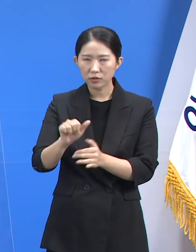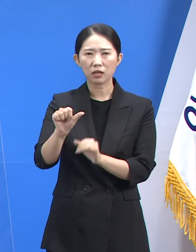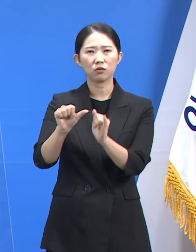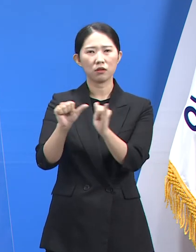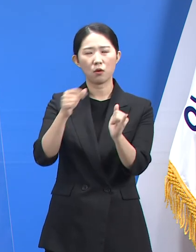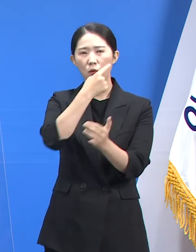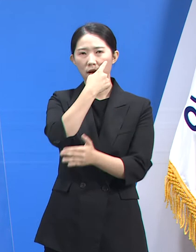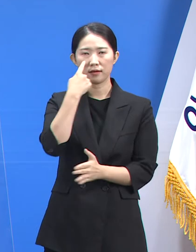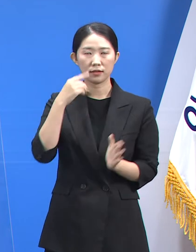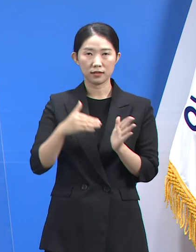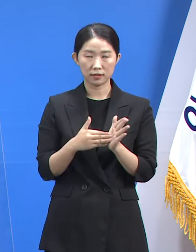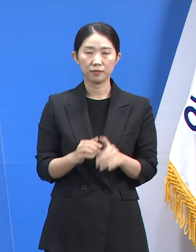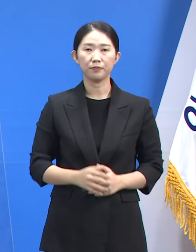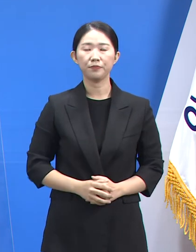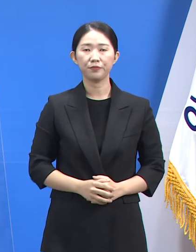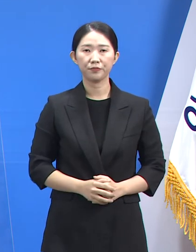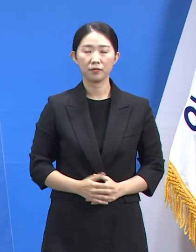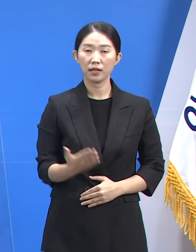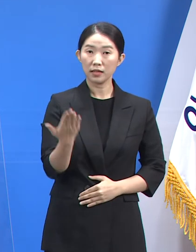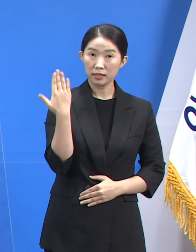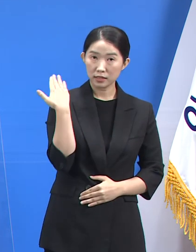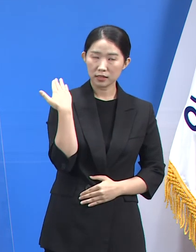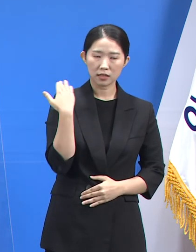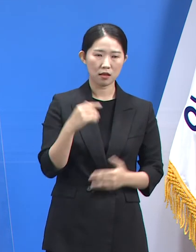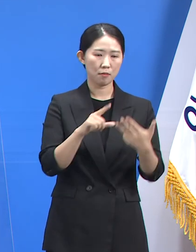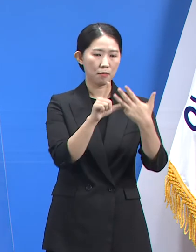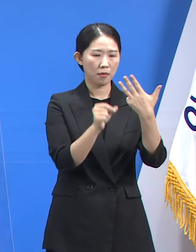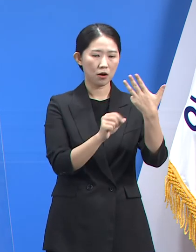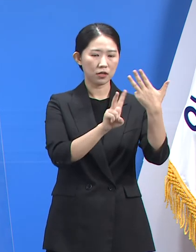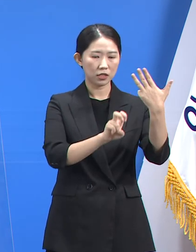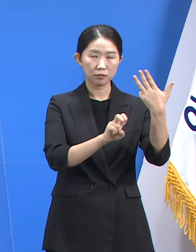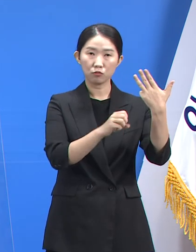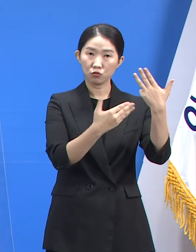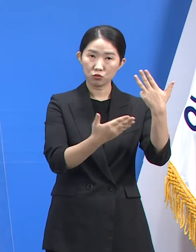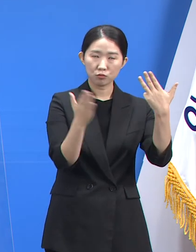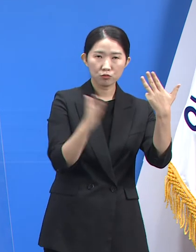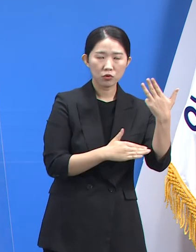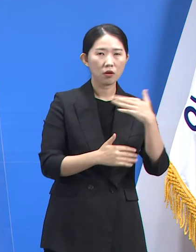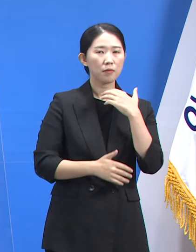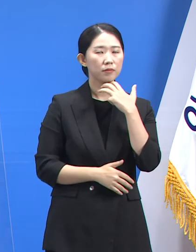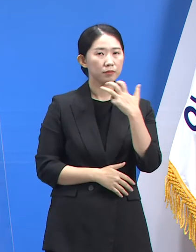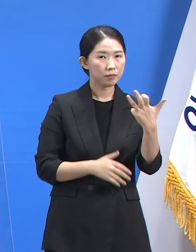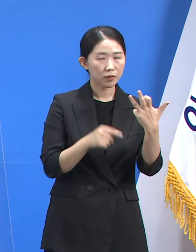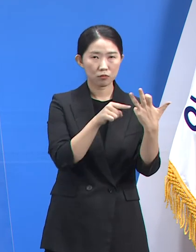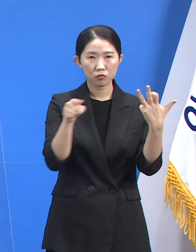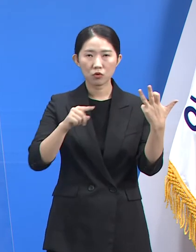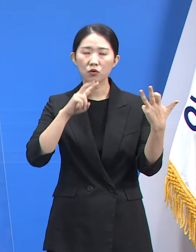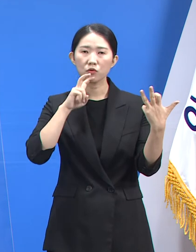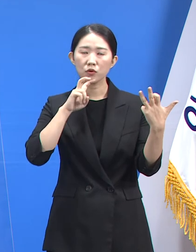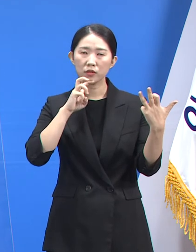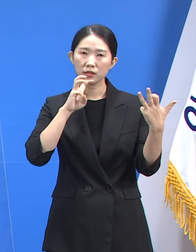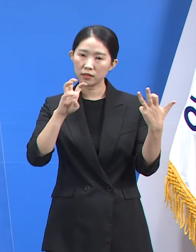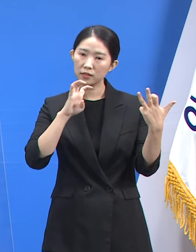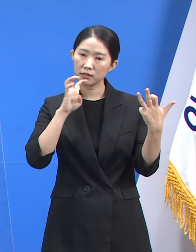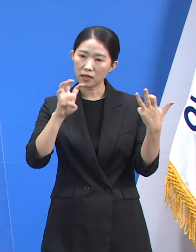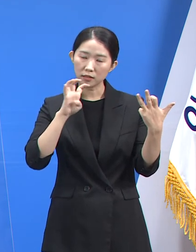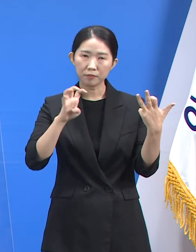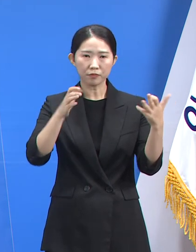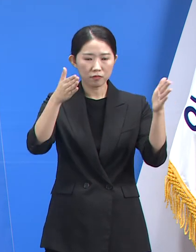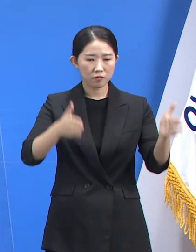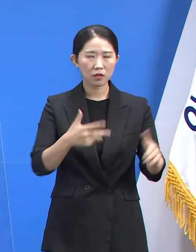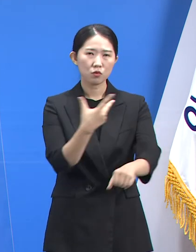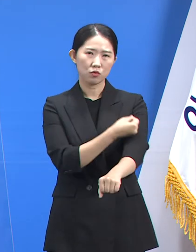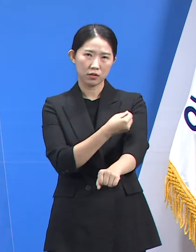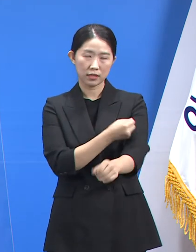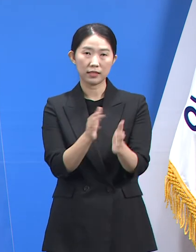지난 26일부터 18세에서 49세 접종이 시작되었습니다. 현재까지 대상자 409만 8,219명 중 11.1